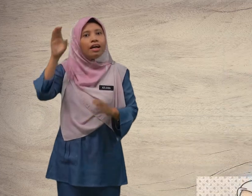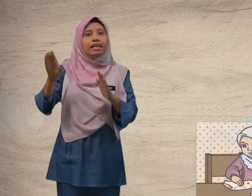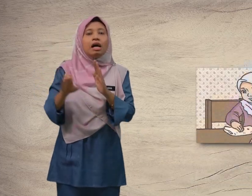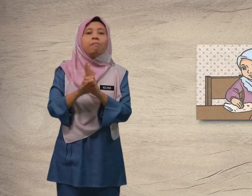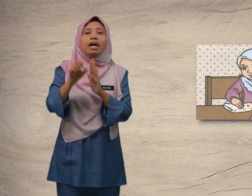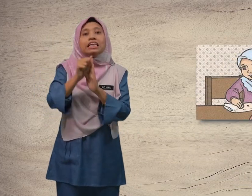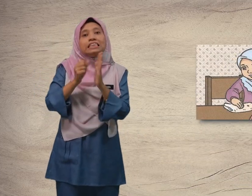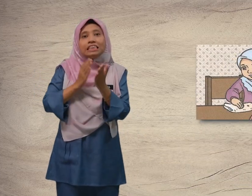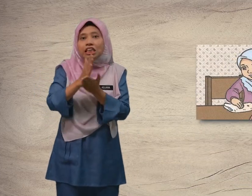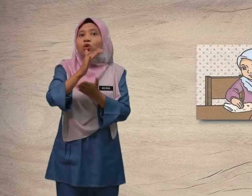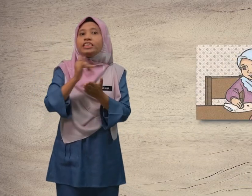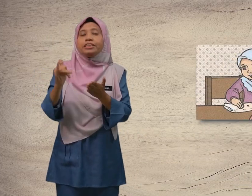Gambar seterusnya.